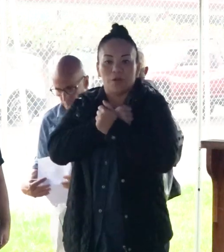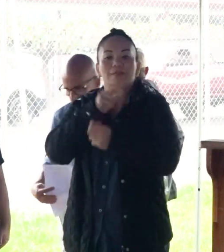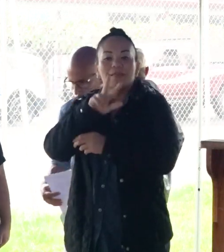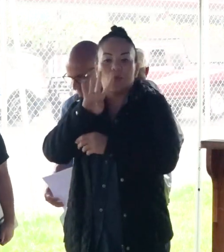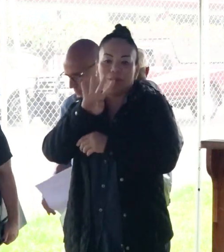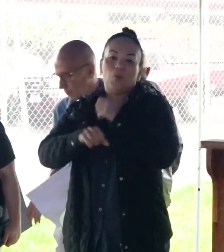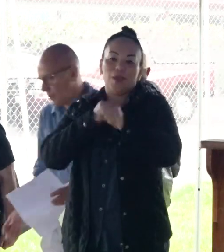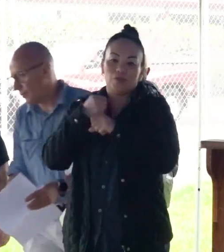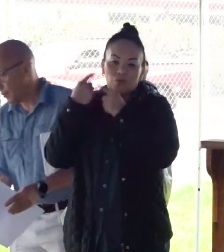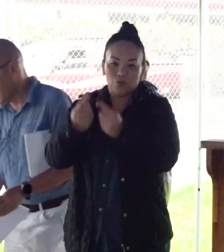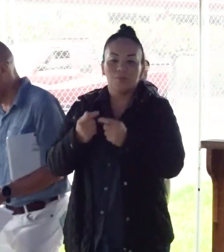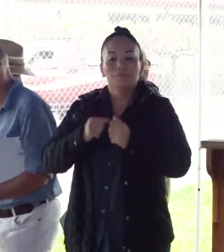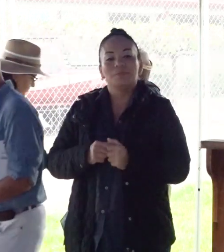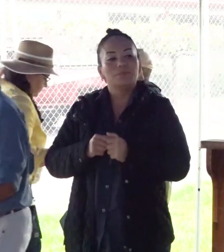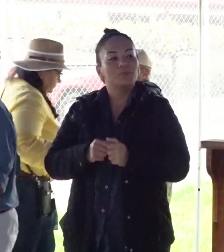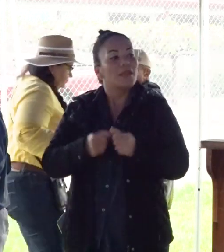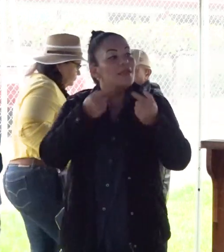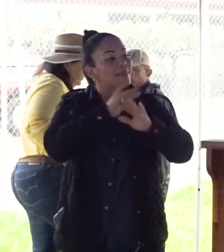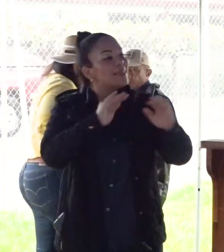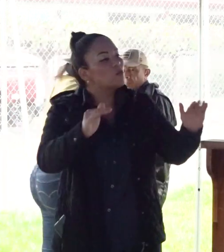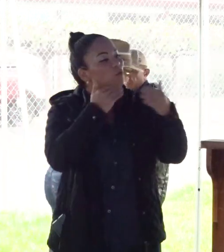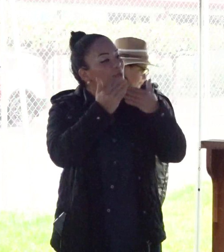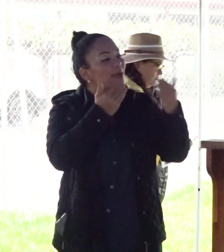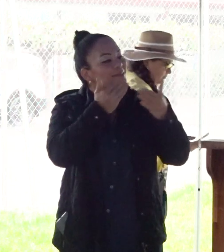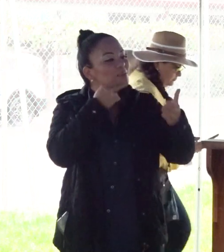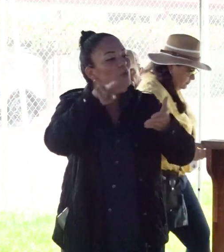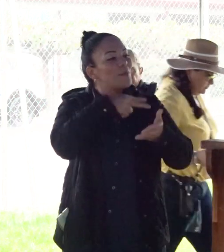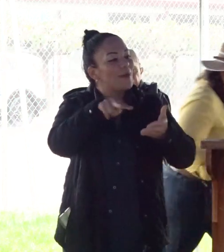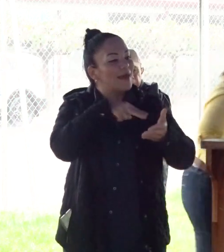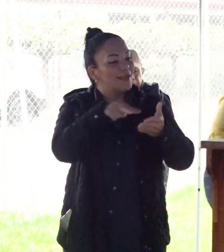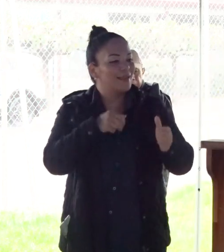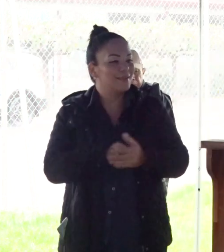años. Niños y niñas, muchas gracias por el baile.